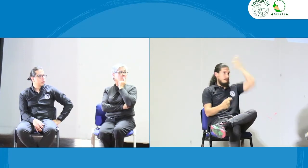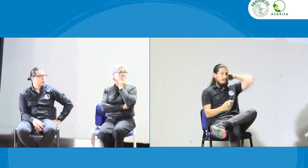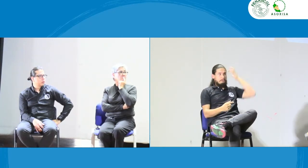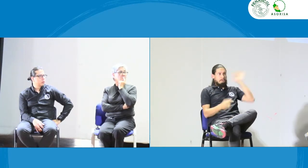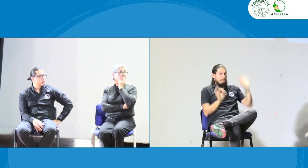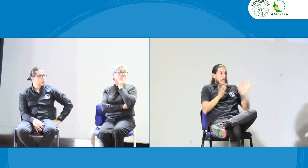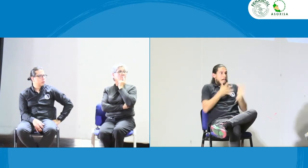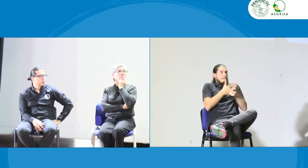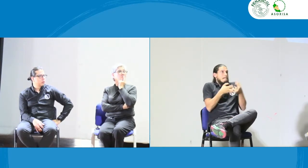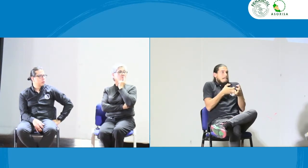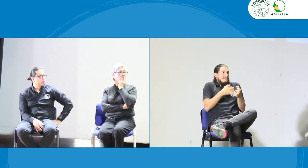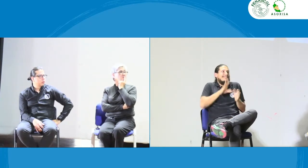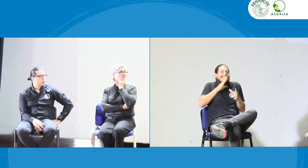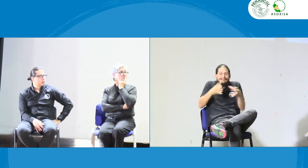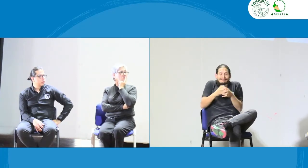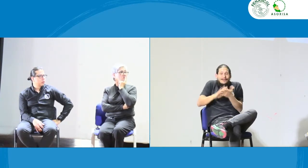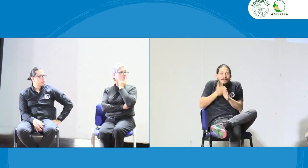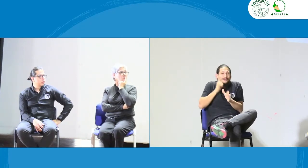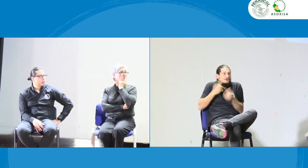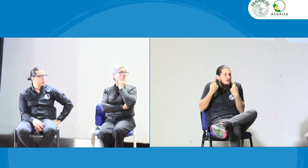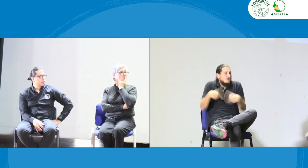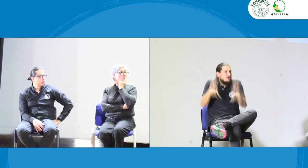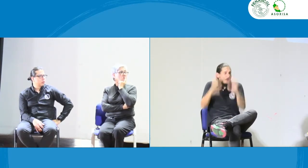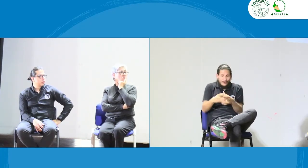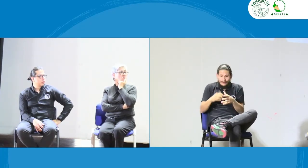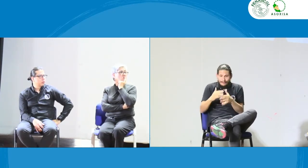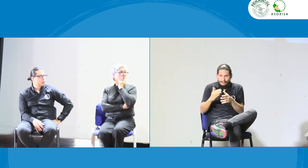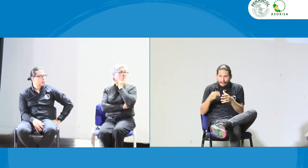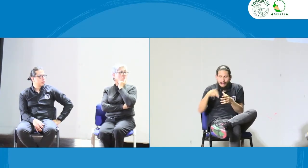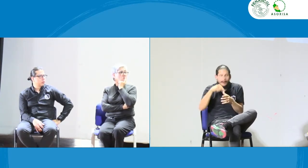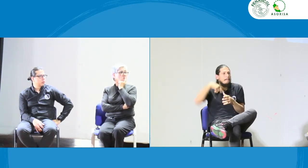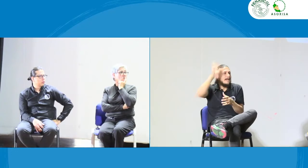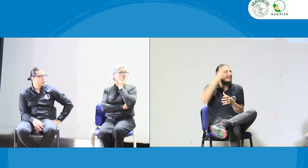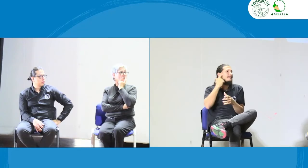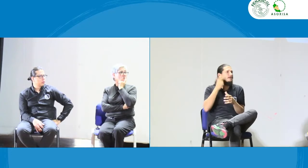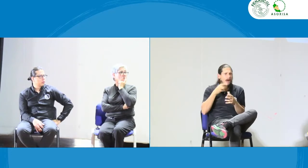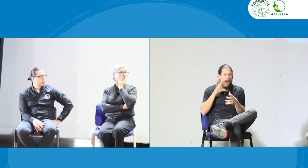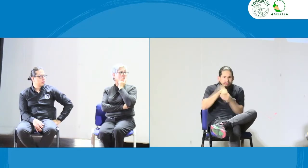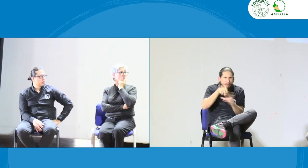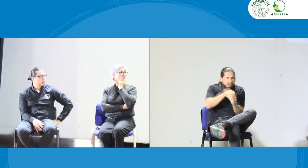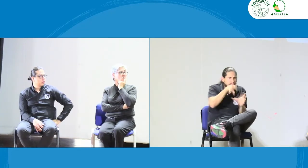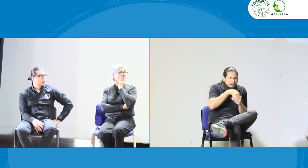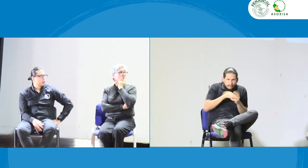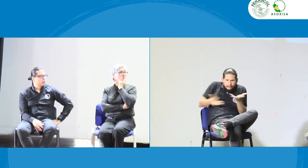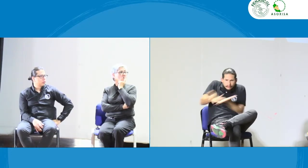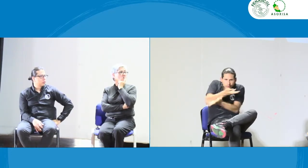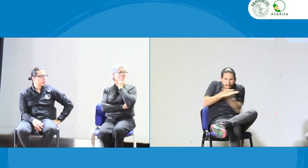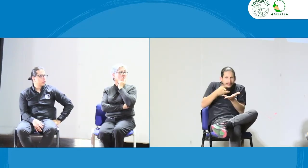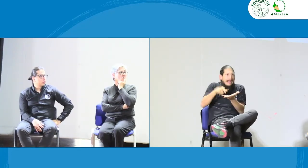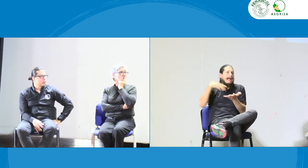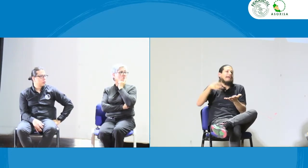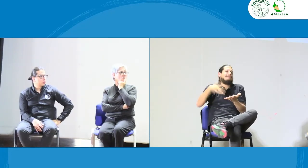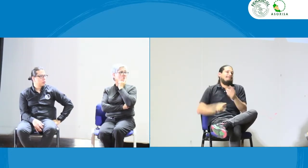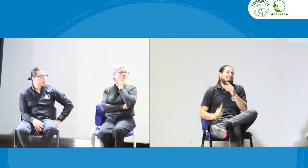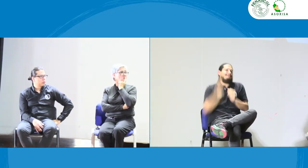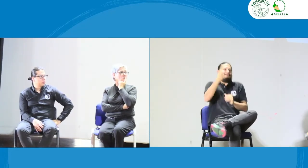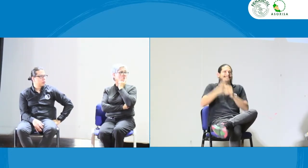manera voluntaria las personas oyentes aún estaban adquiriendo la lengua, conociendo de nosotros. Entonces era una persona con hipoacusia quien nos prestaba el servicio de